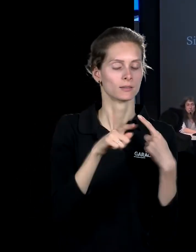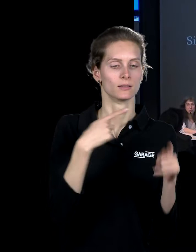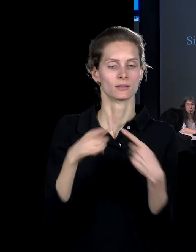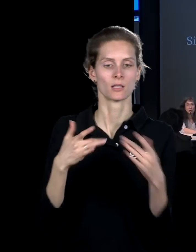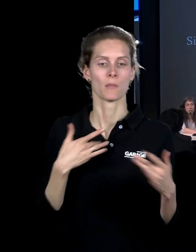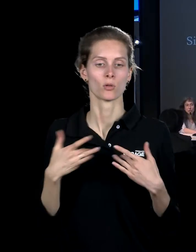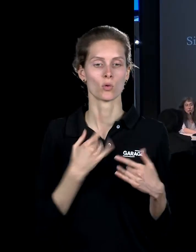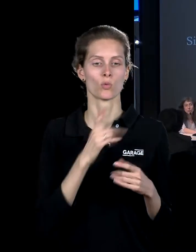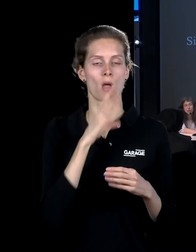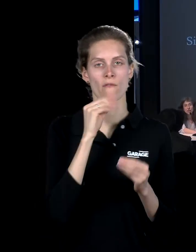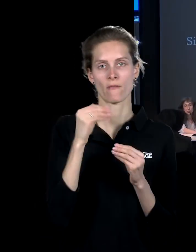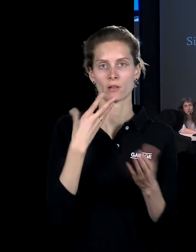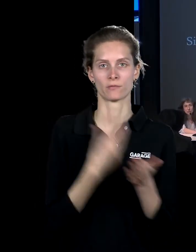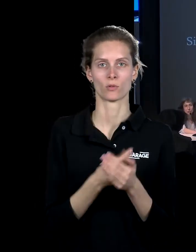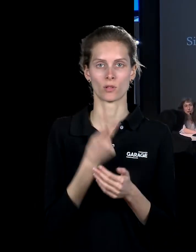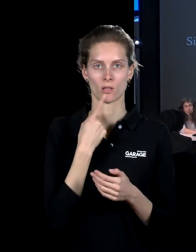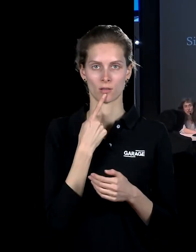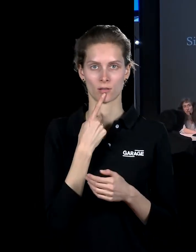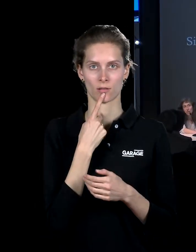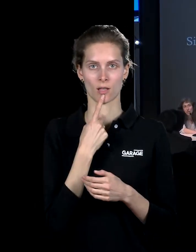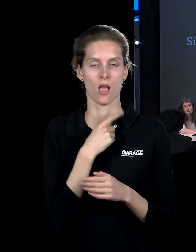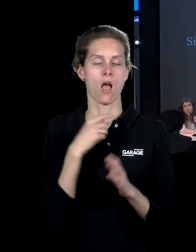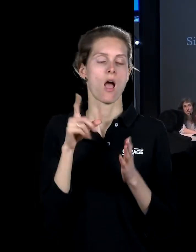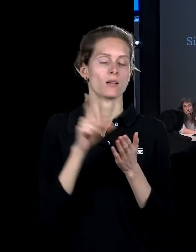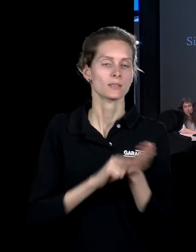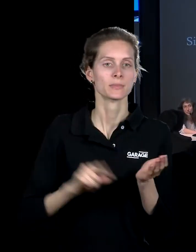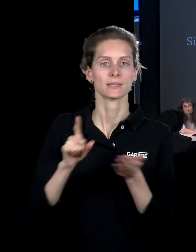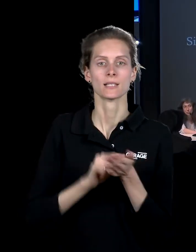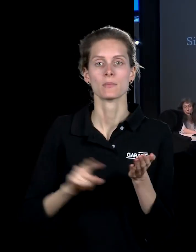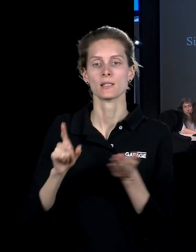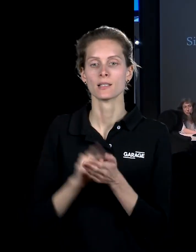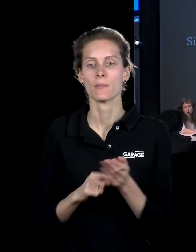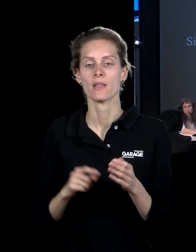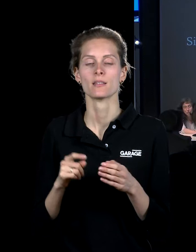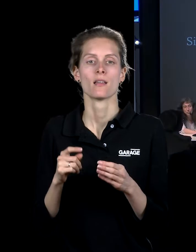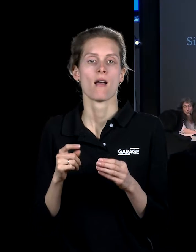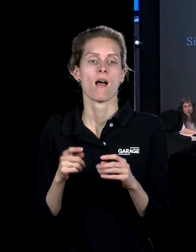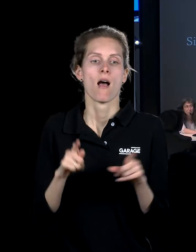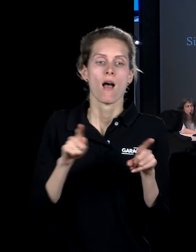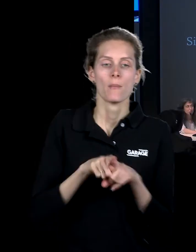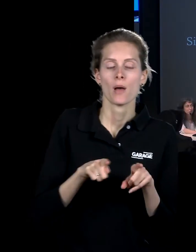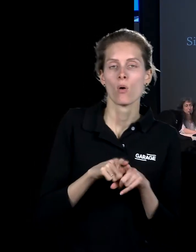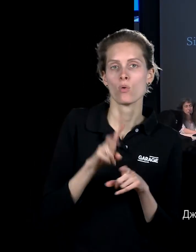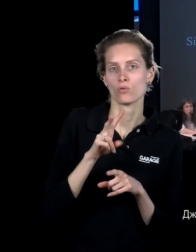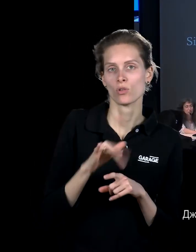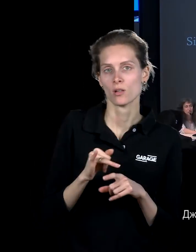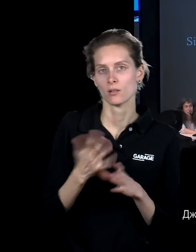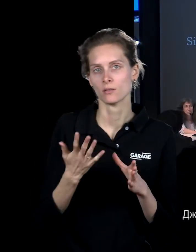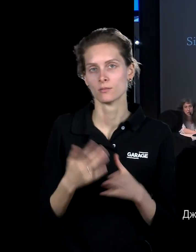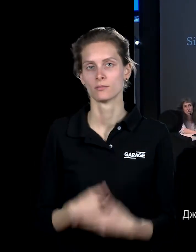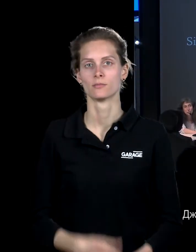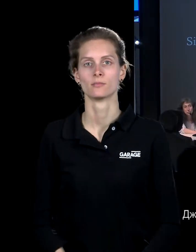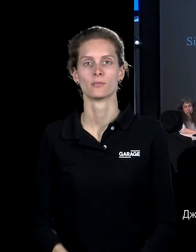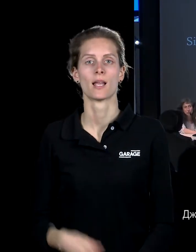И вообще, что остается при записи? Насколько запись фиксирует что-то другое? Можно ли повторить неповторимо? Привет